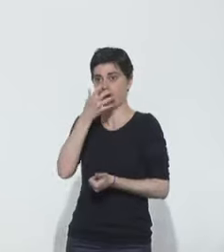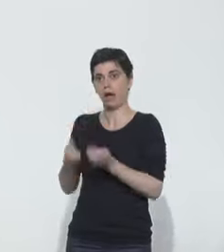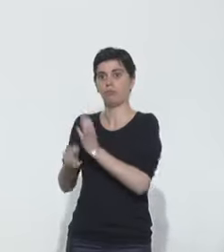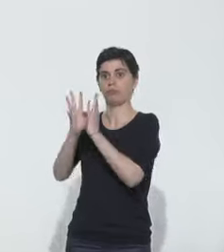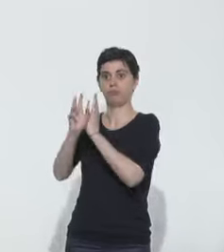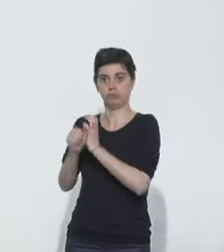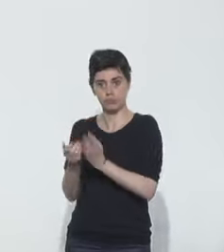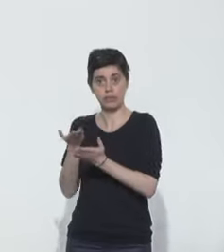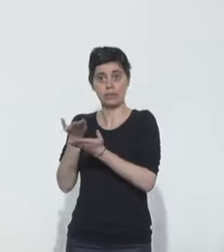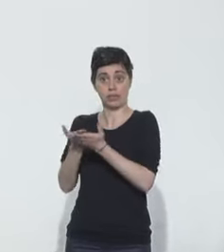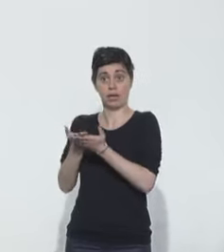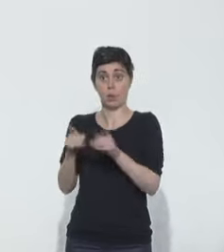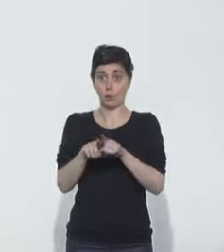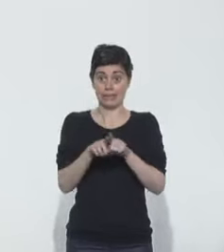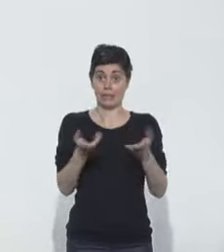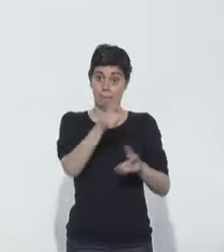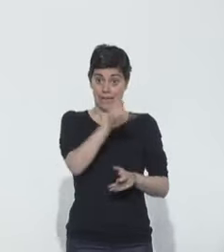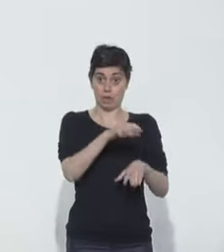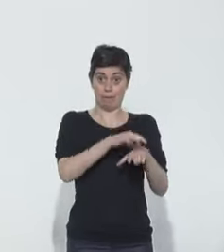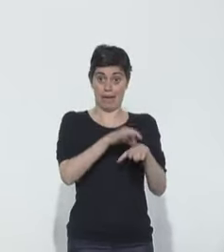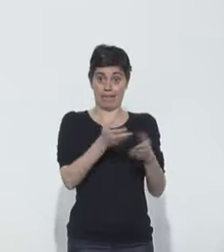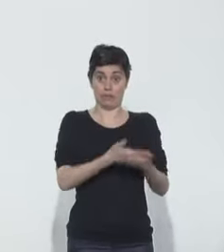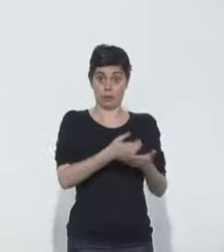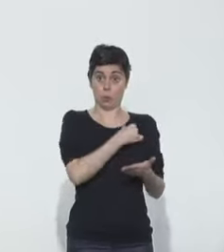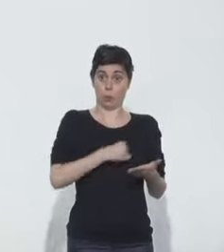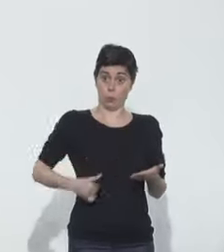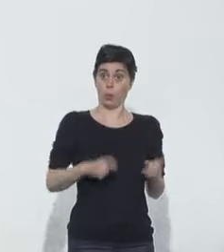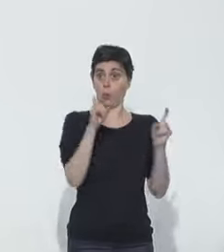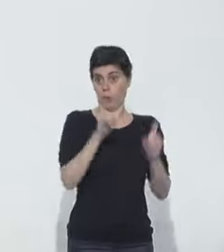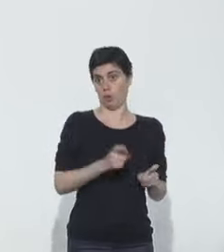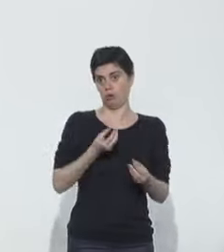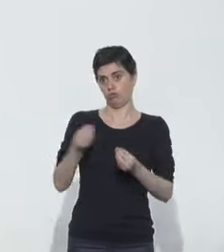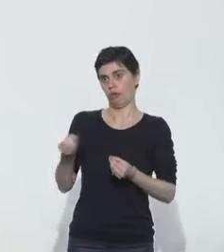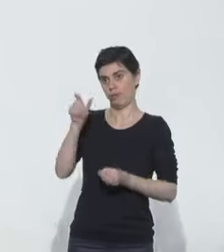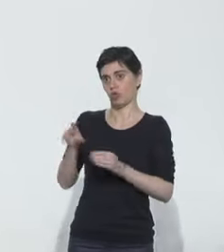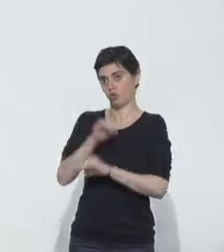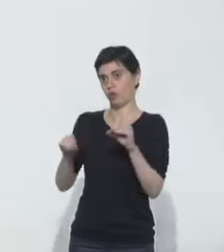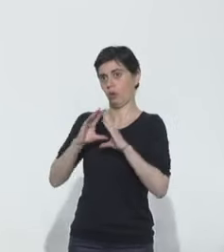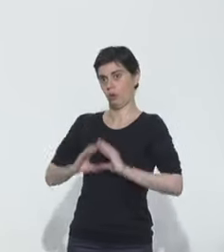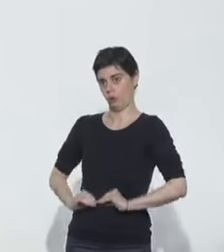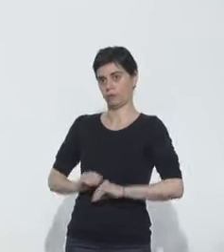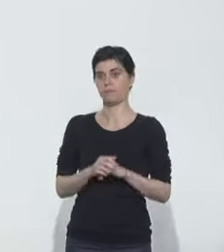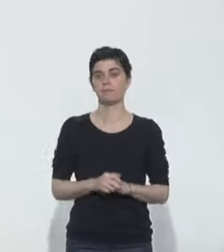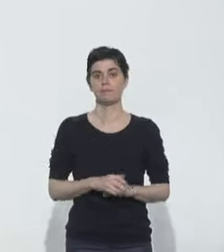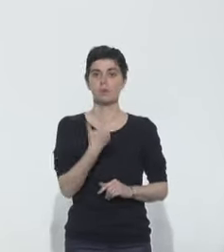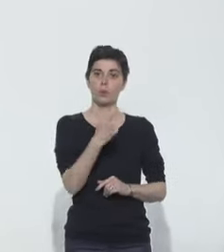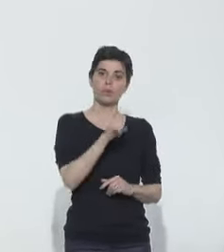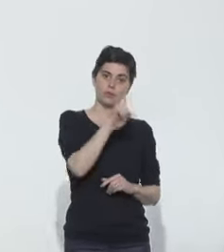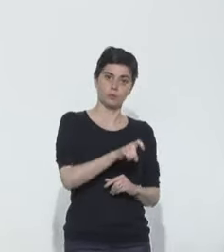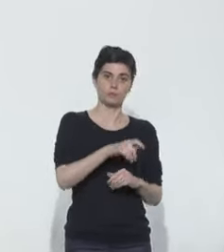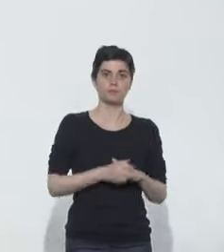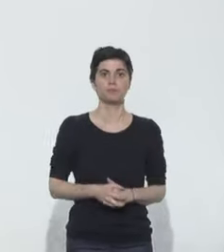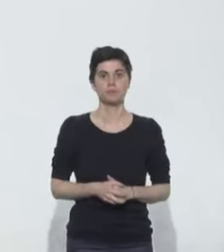évidemment le nombre de formes graves et que nous soulagerons nos professionnels de santé, nos équipes soignantes. Deux questions pour Diaspora News Magazine.